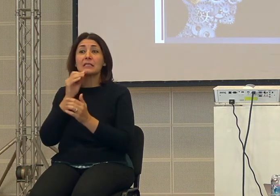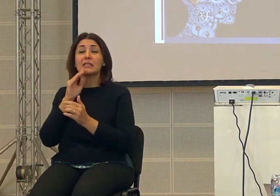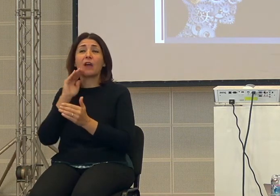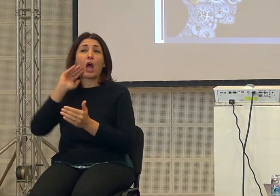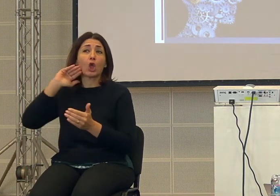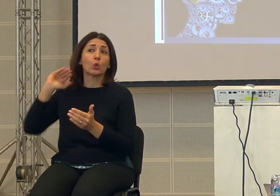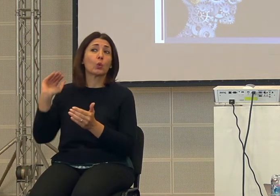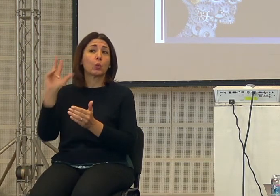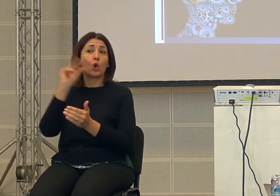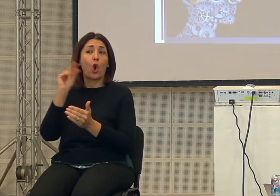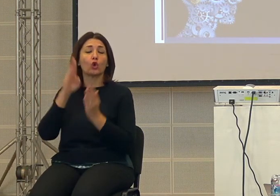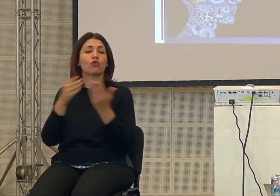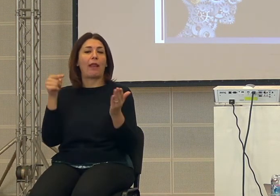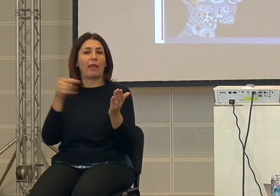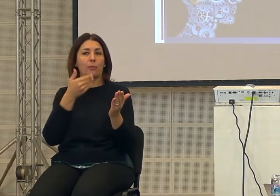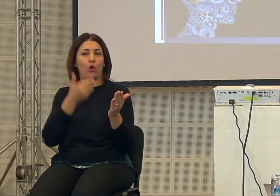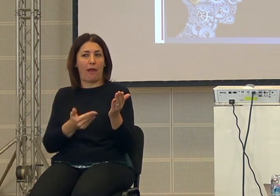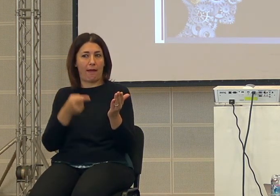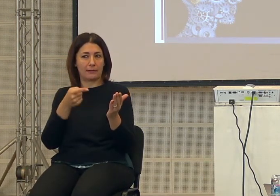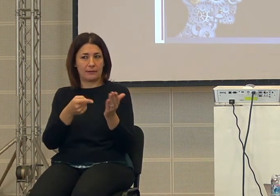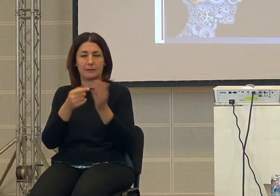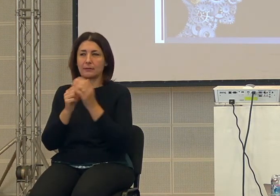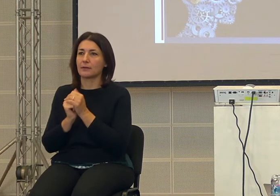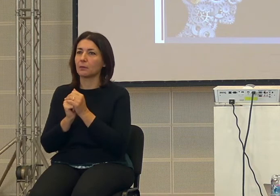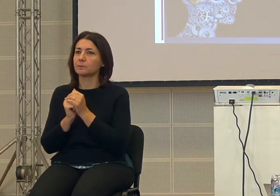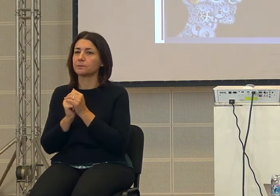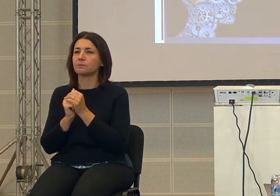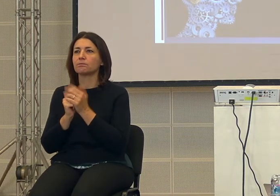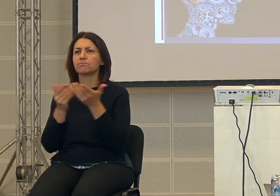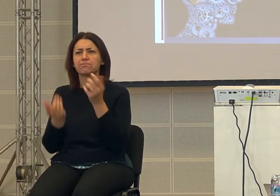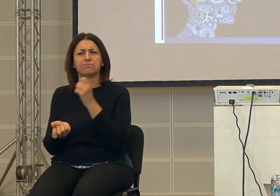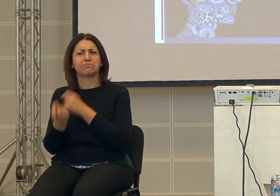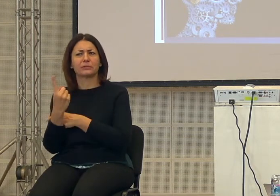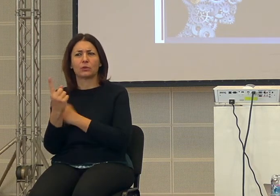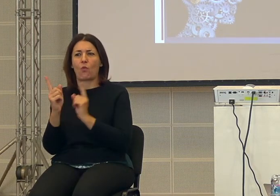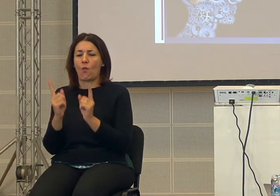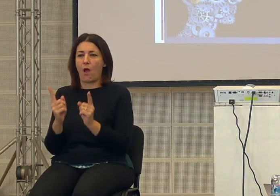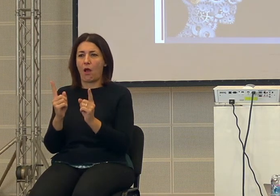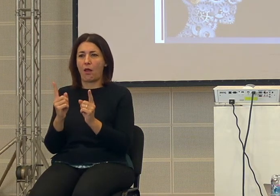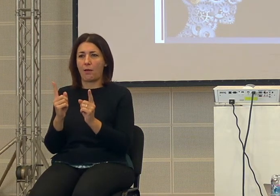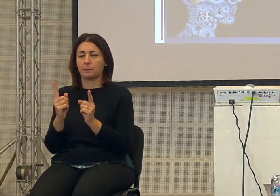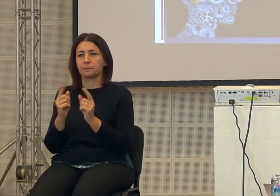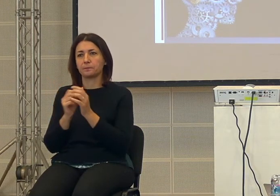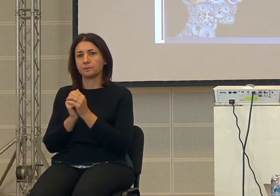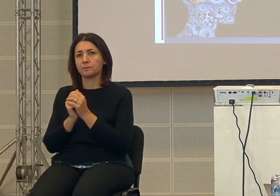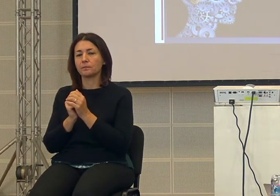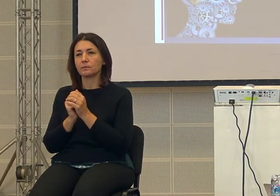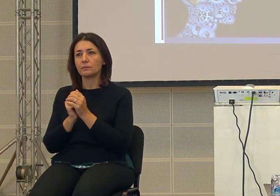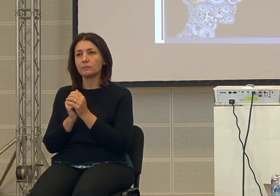conosciuto e la cosa curiosa è che se uno guarda